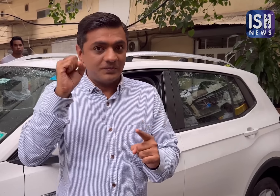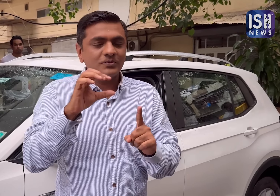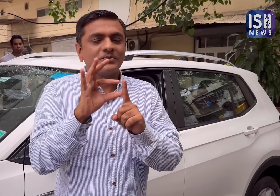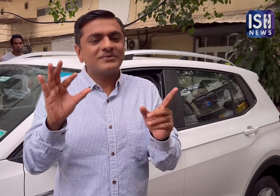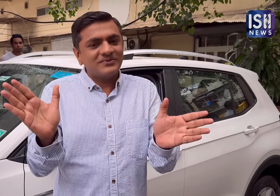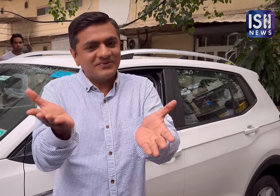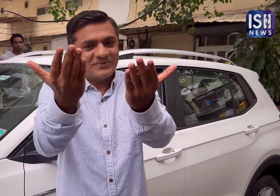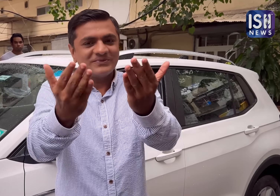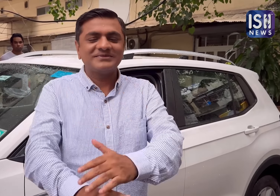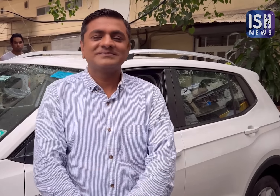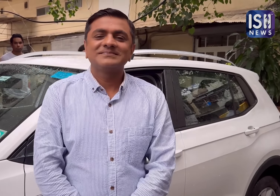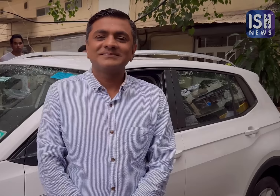याद रखे और फॉलोर जरूर कीजिये